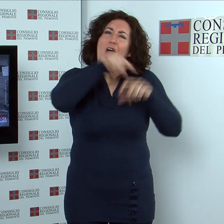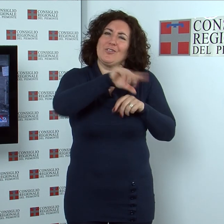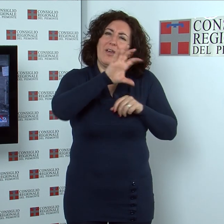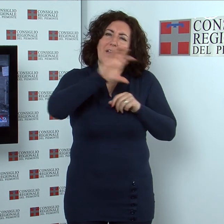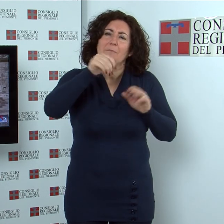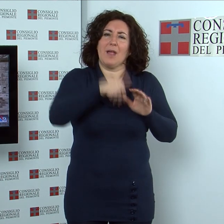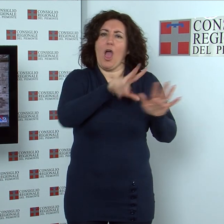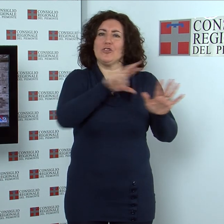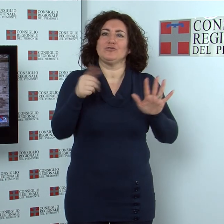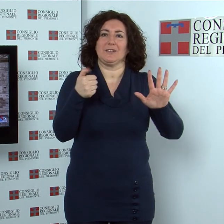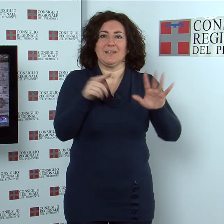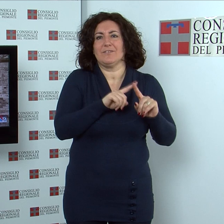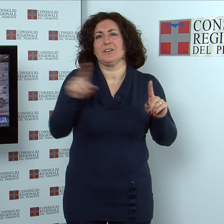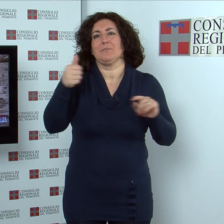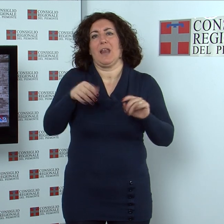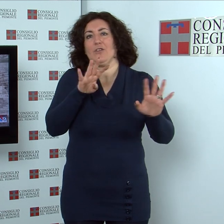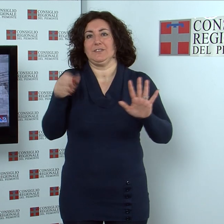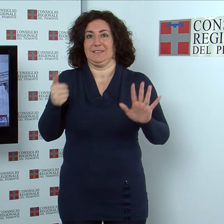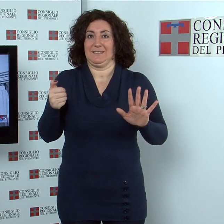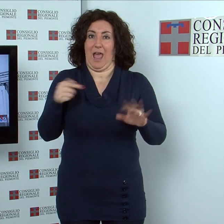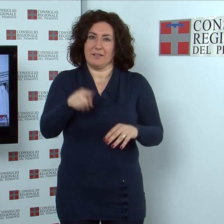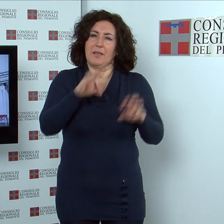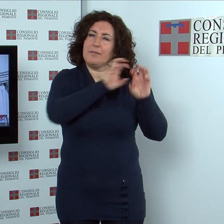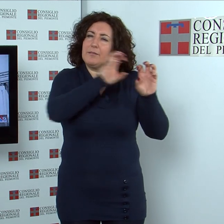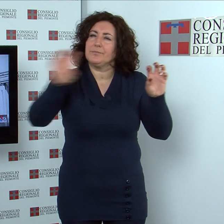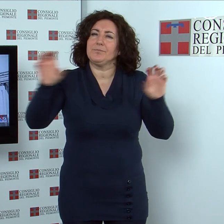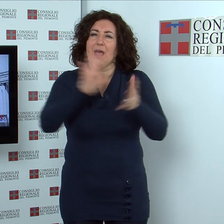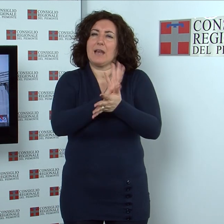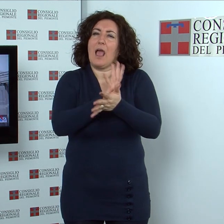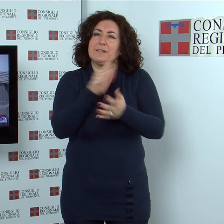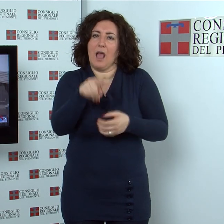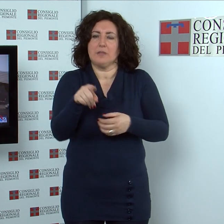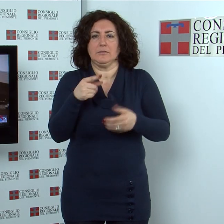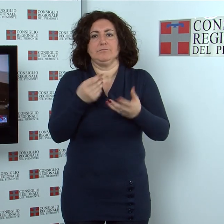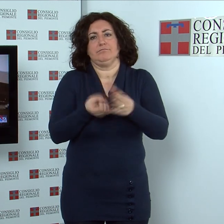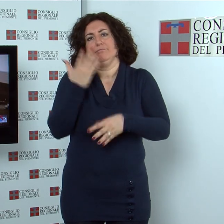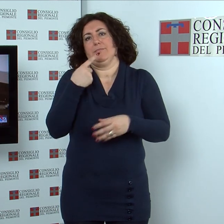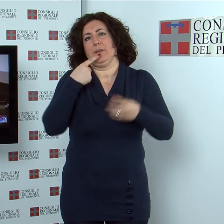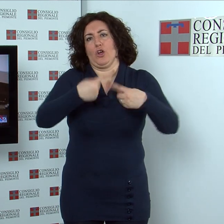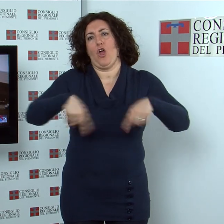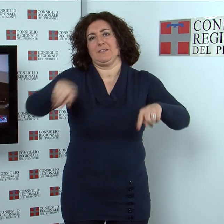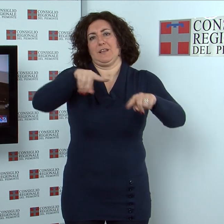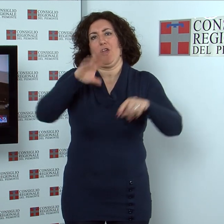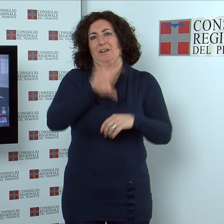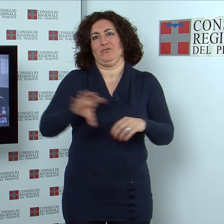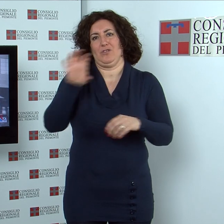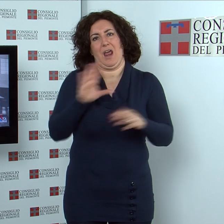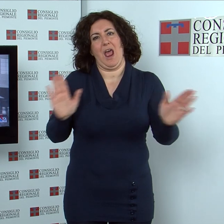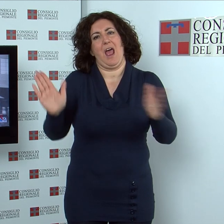1960. La rassegna fotografica è realizzata dal Consiglio regionale e l'allestimento nella Sala Tripoli in via Mazzini